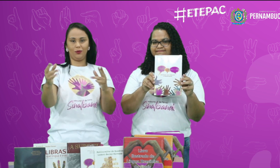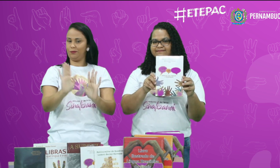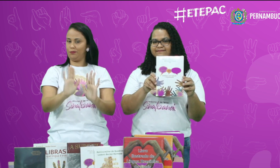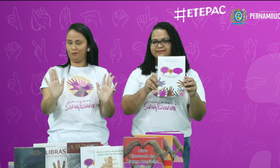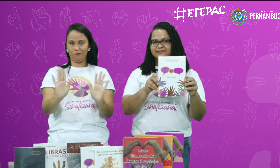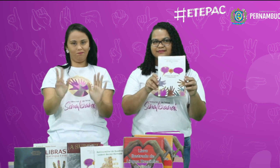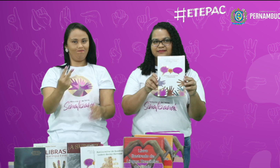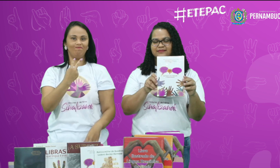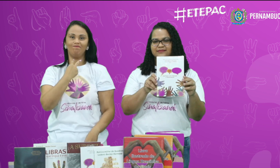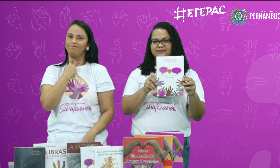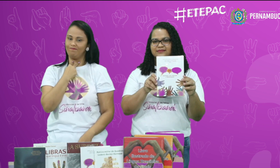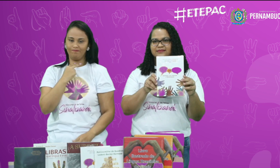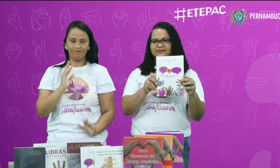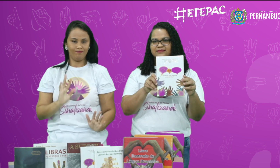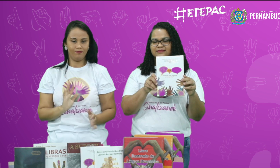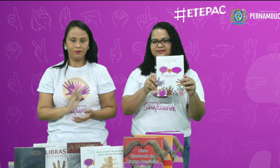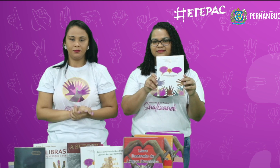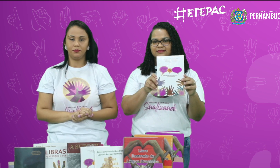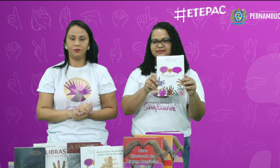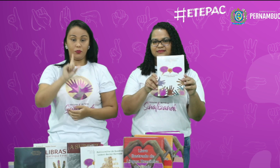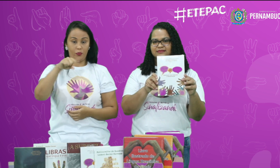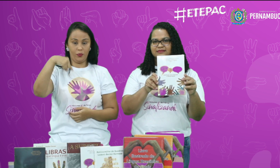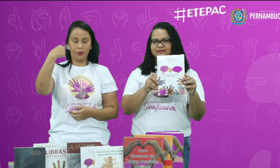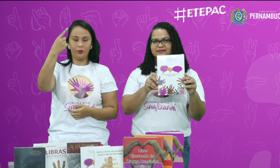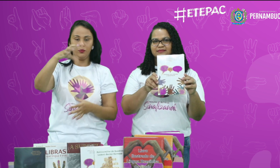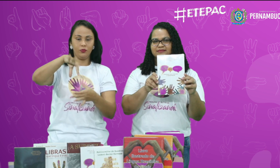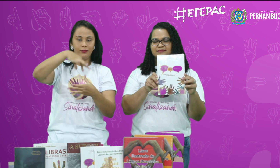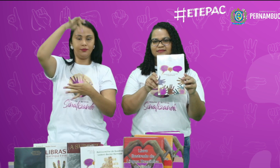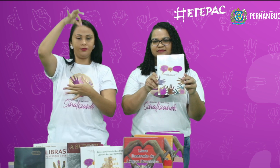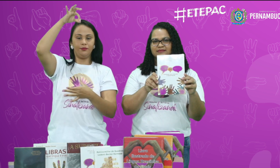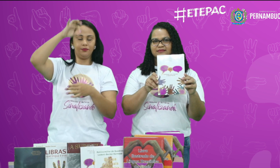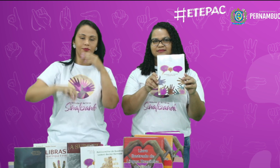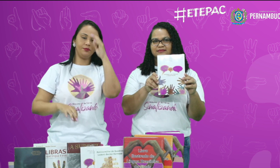Mesmo aluno. Não pode. Vamos ao próximo número.